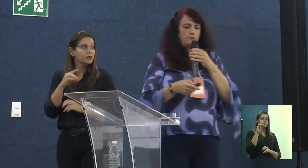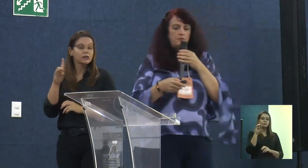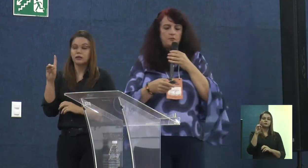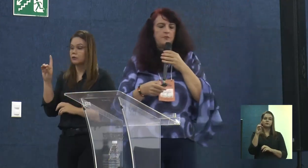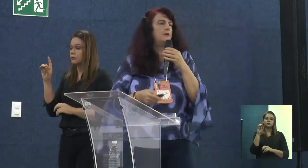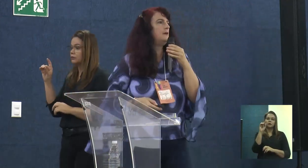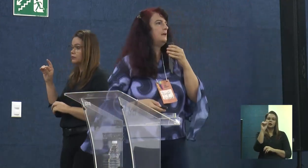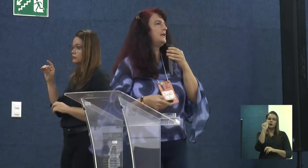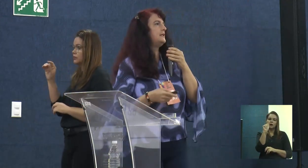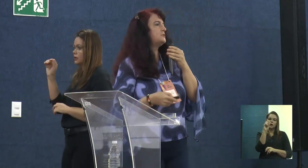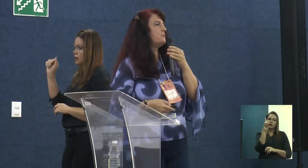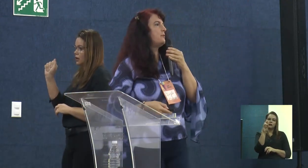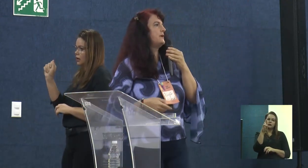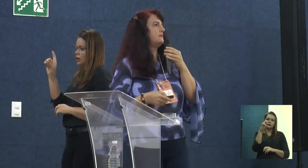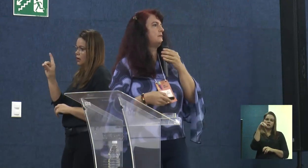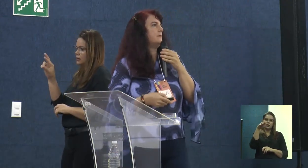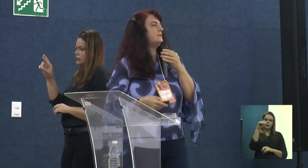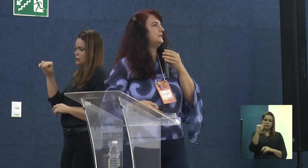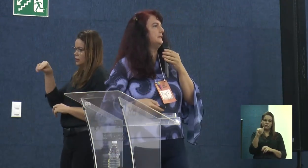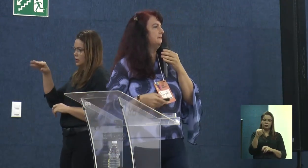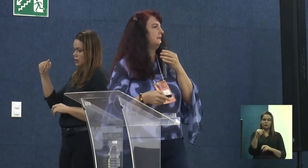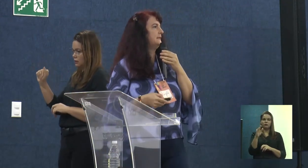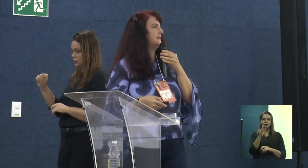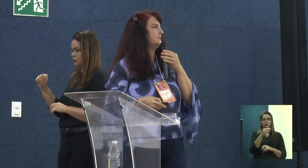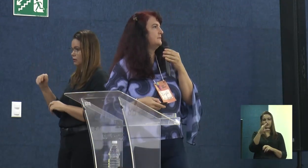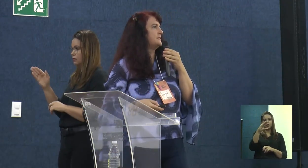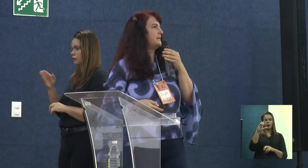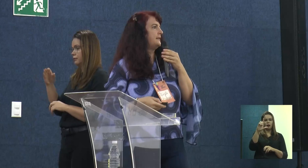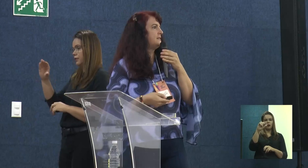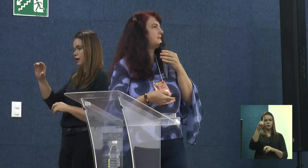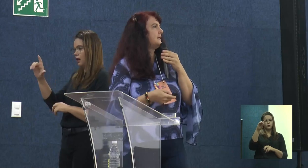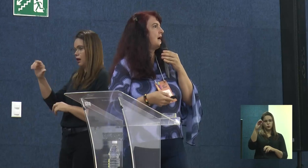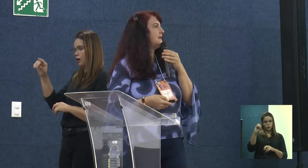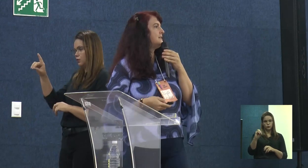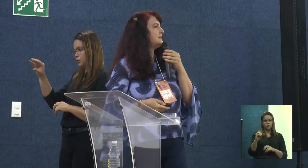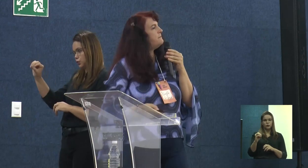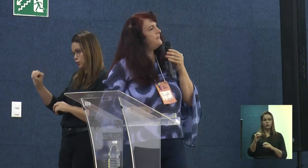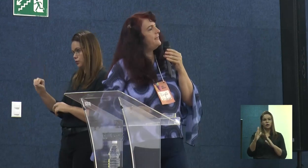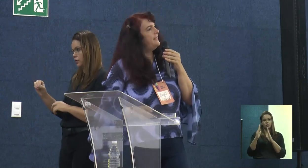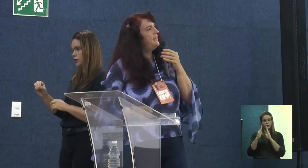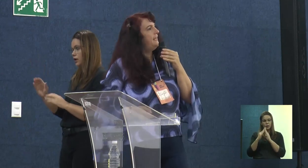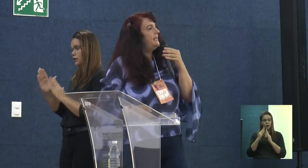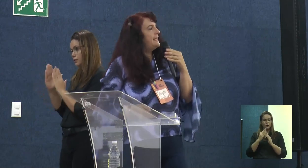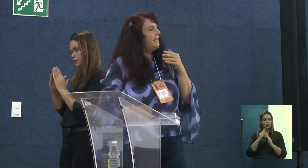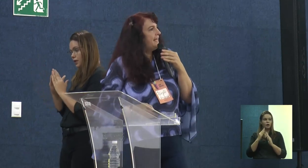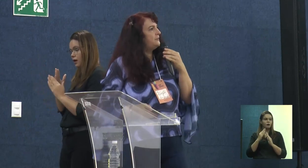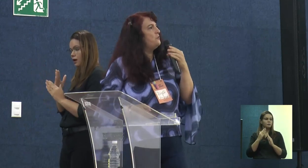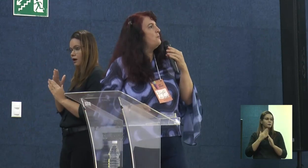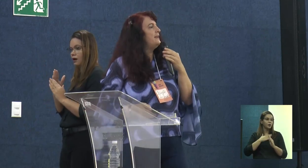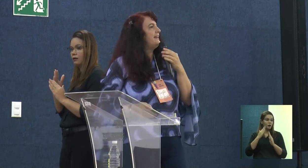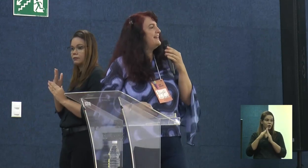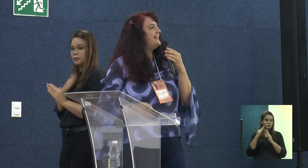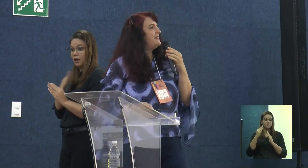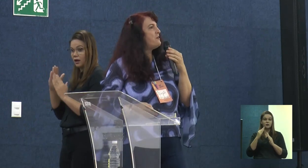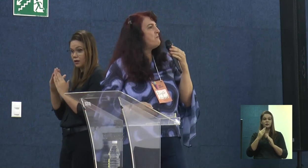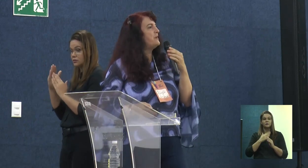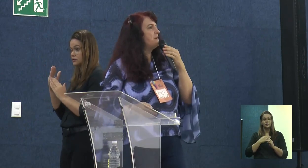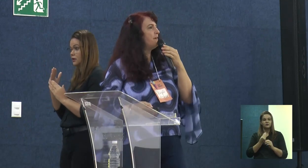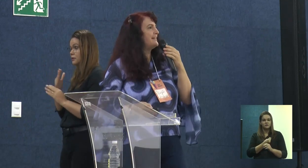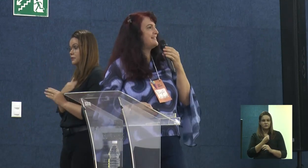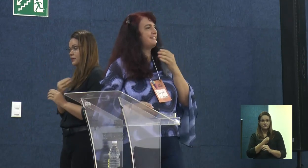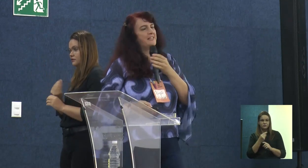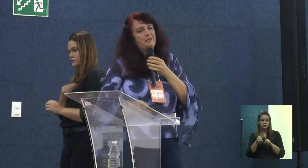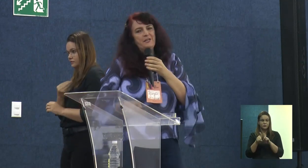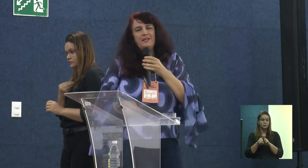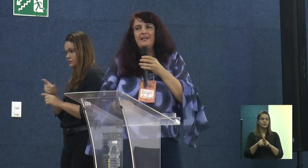Minha Vida, nossos queridos companheiros também, lutando ali dentro do município das cidades. E aí a turma, né? Eu